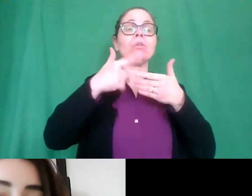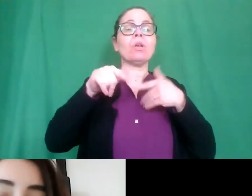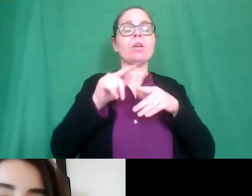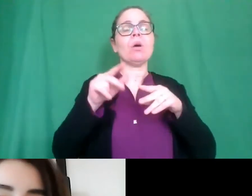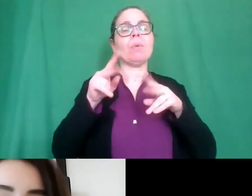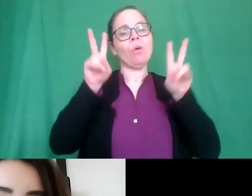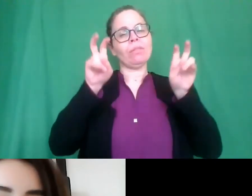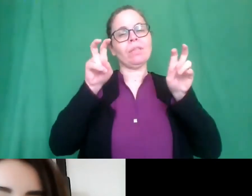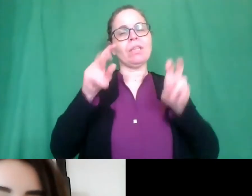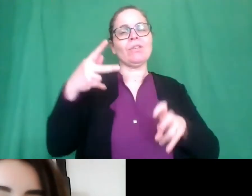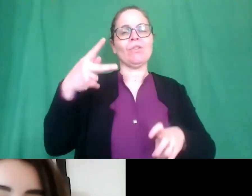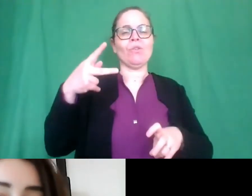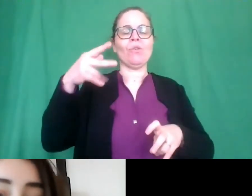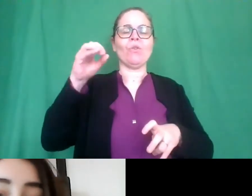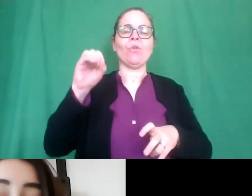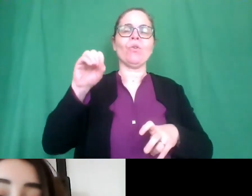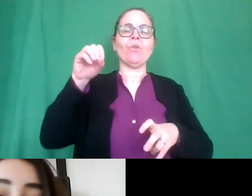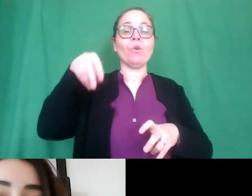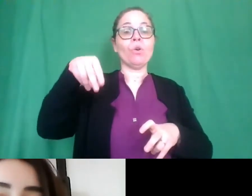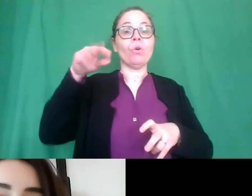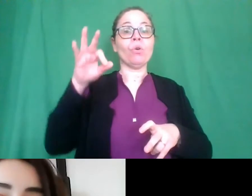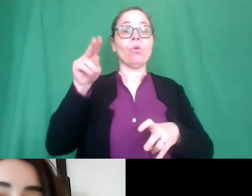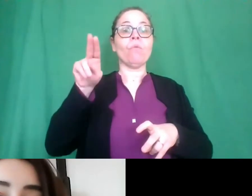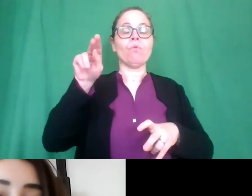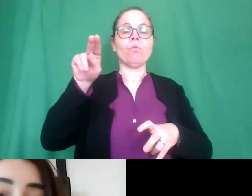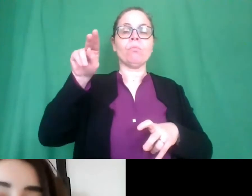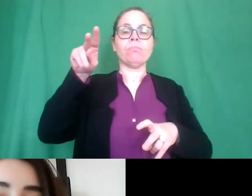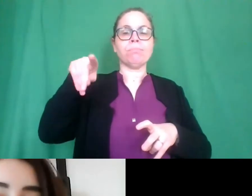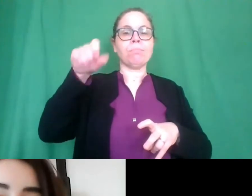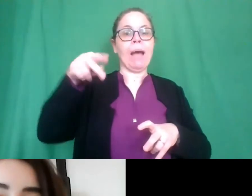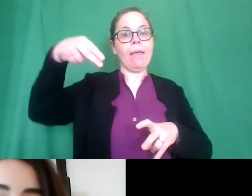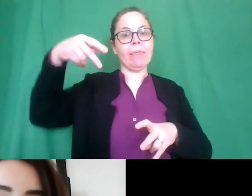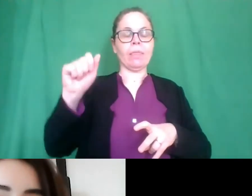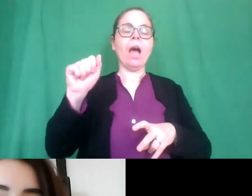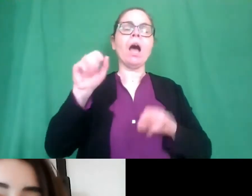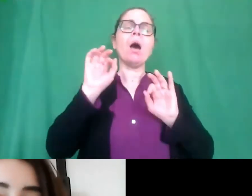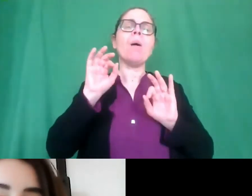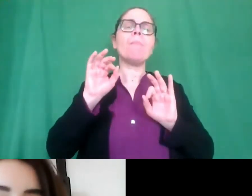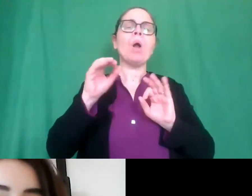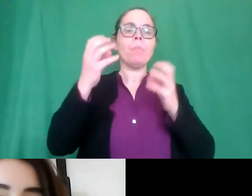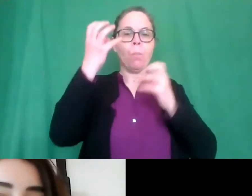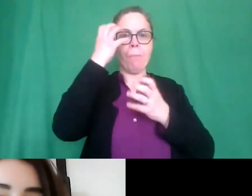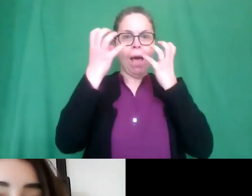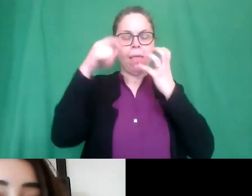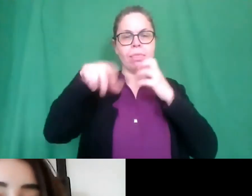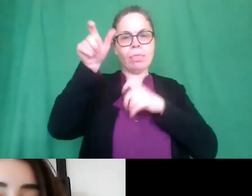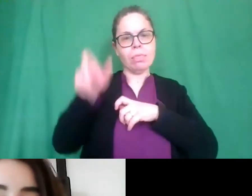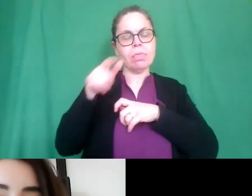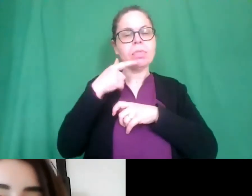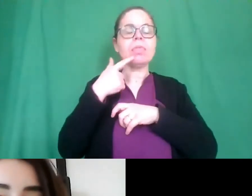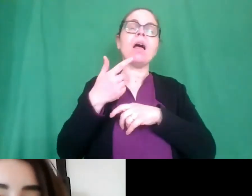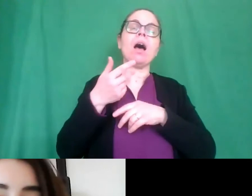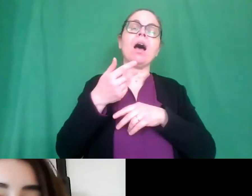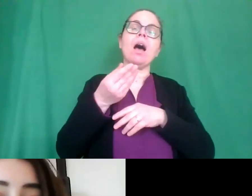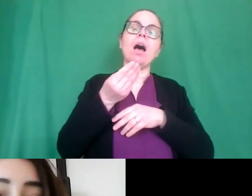Panda che penso tutti voi conosciate è la storia di questo panda che in realtà è un abile cuoco un grandissimo